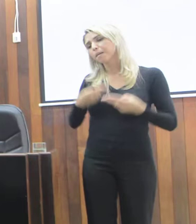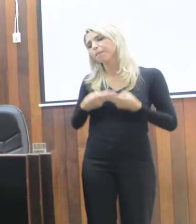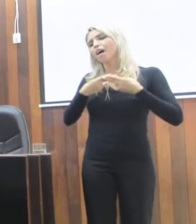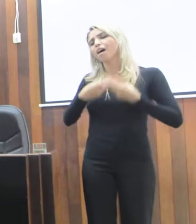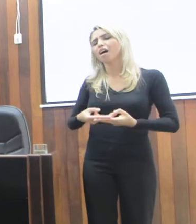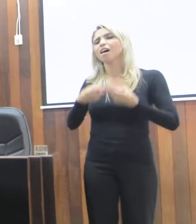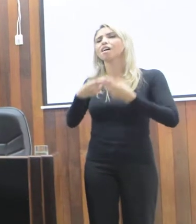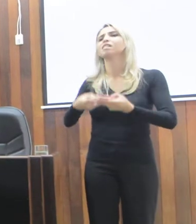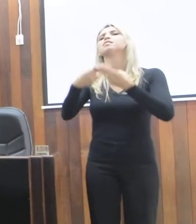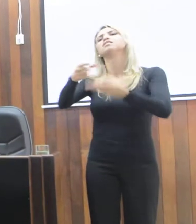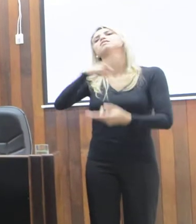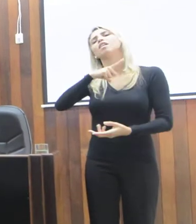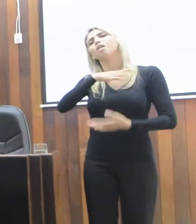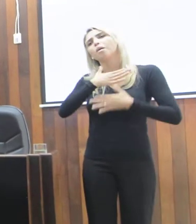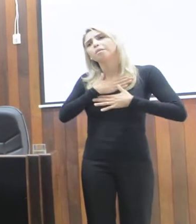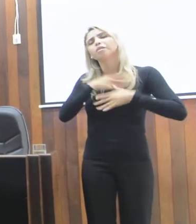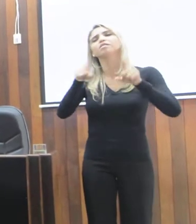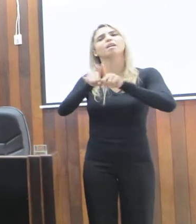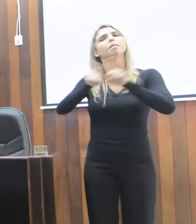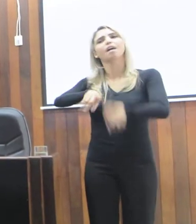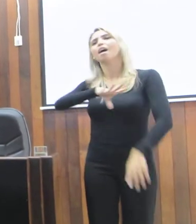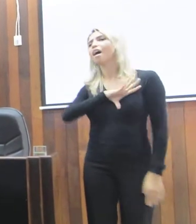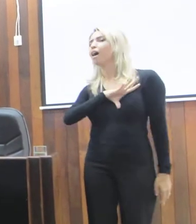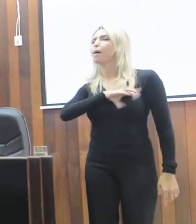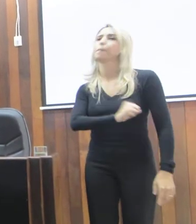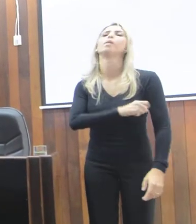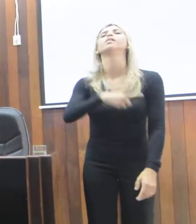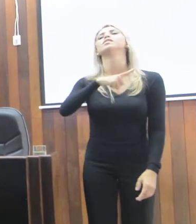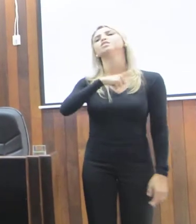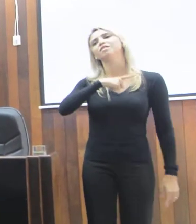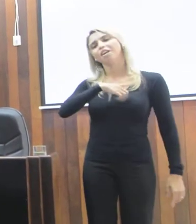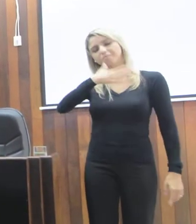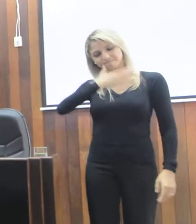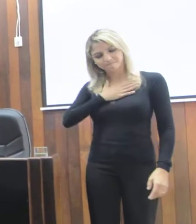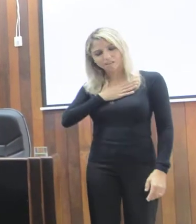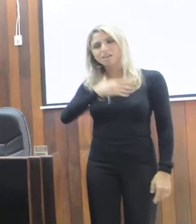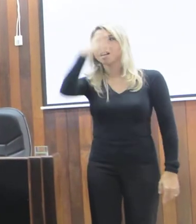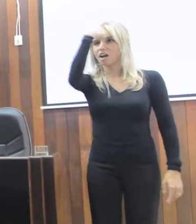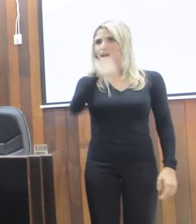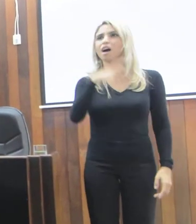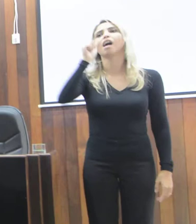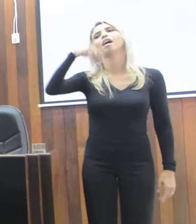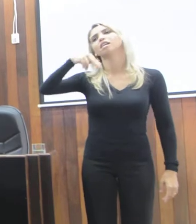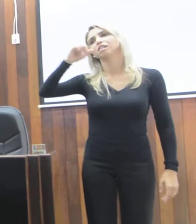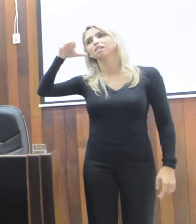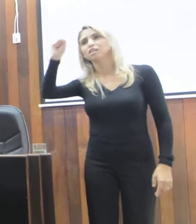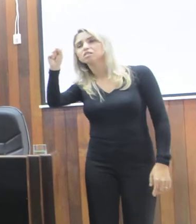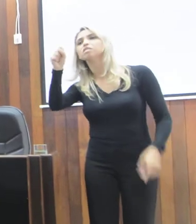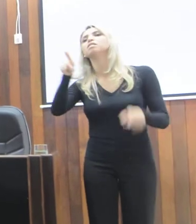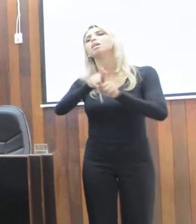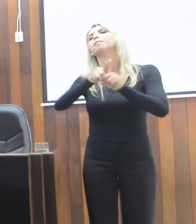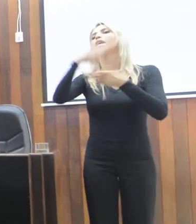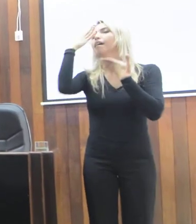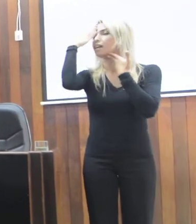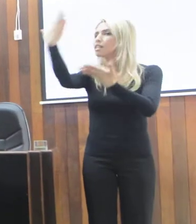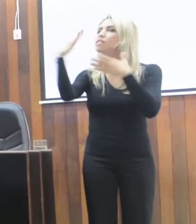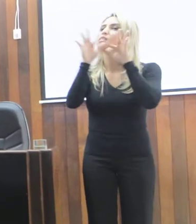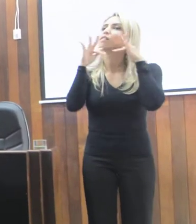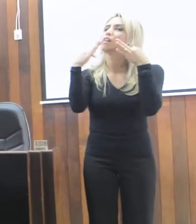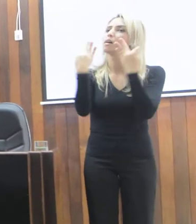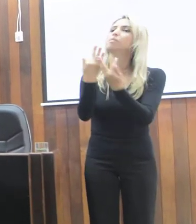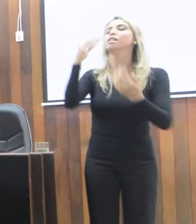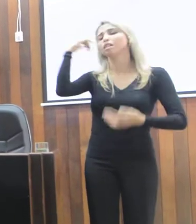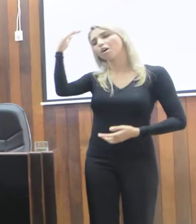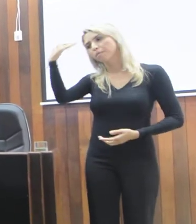tiveram comigo, e pelo amor que tiveram por aqui de Barreto, enquanto passou o presidente. Então, agradeço aos familiares, aos